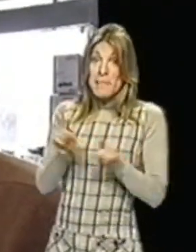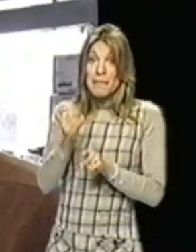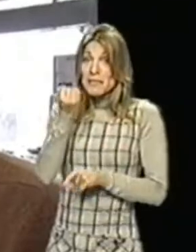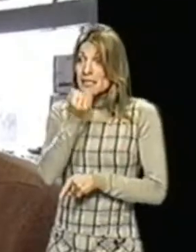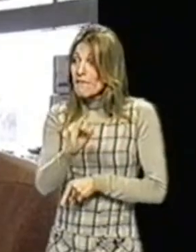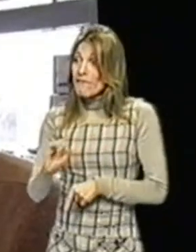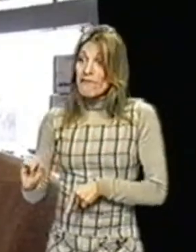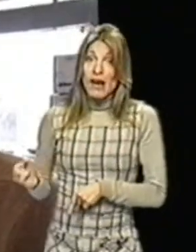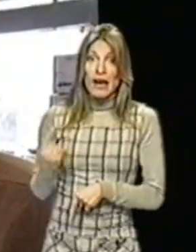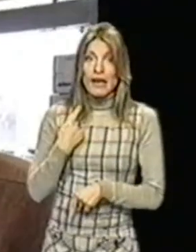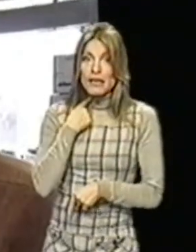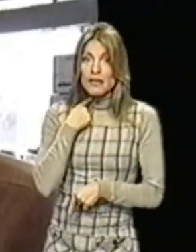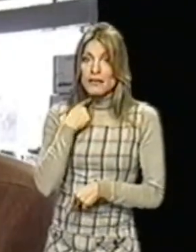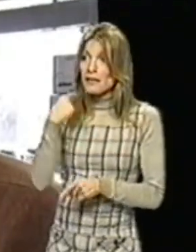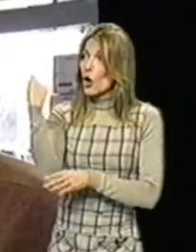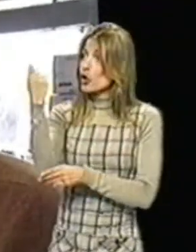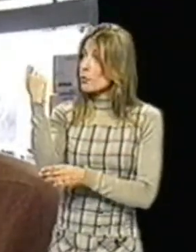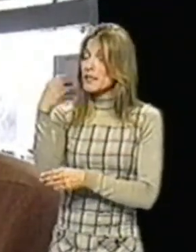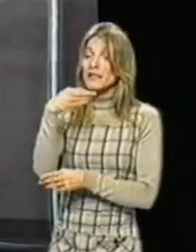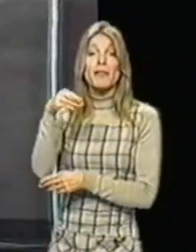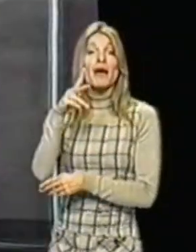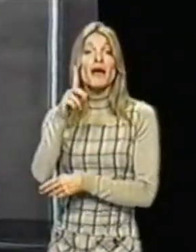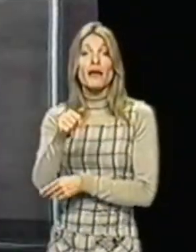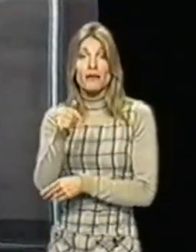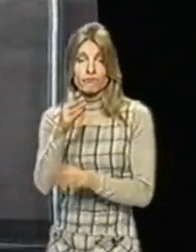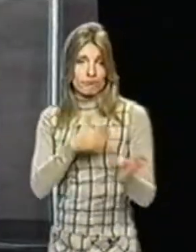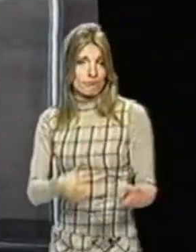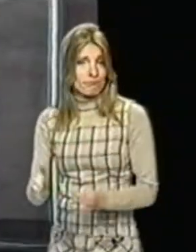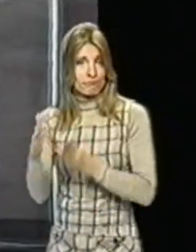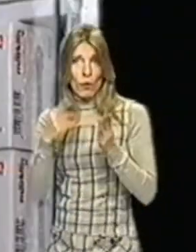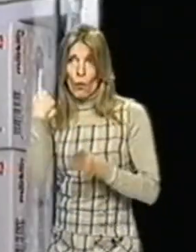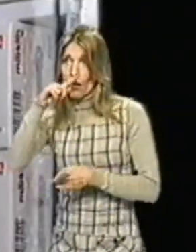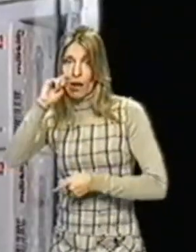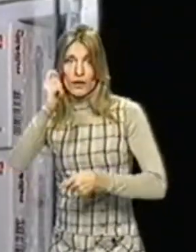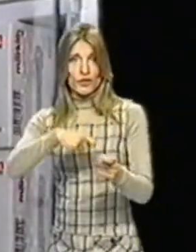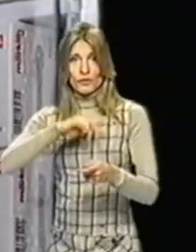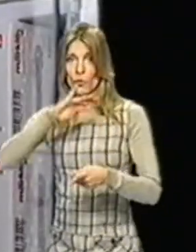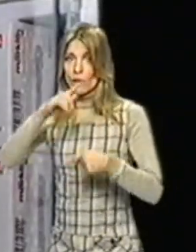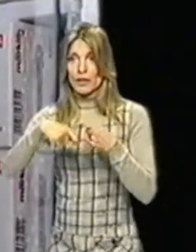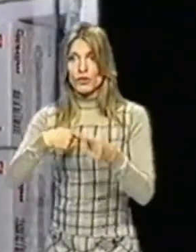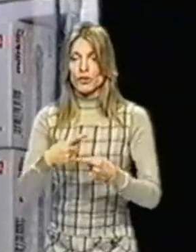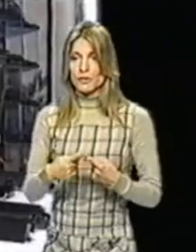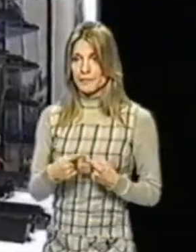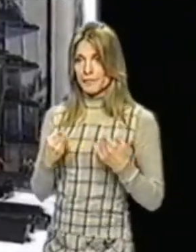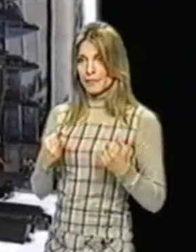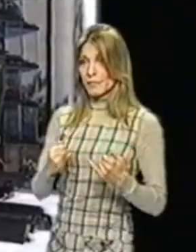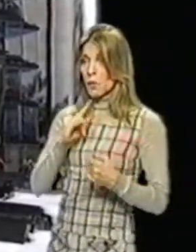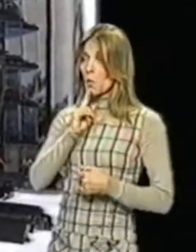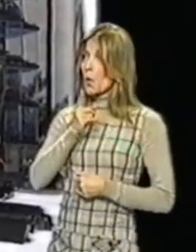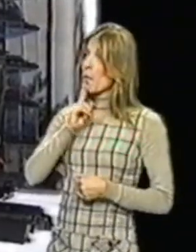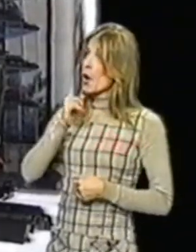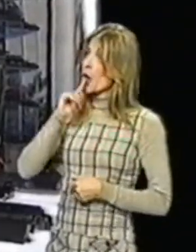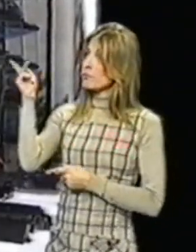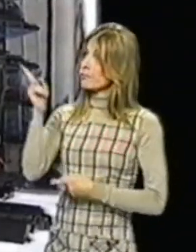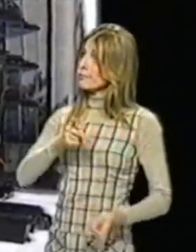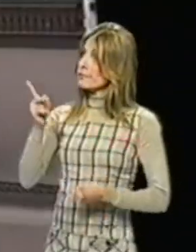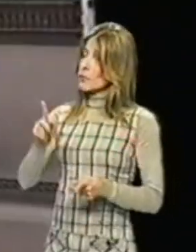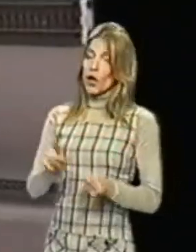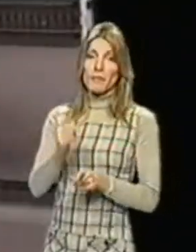sera toujours repris les choses vont continuer ici on passera commande auprès de Marklin comme si de rien n'était d'autant plus que les ventes du magasin avait